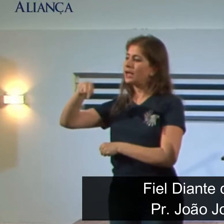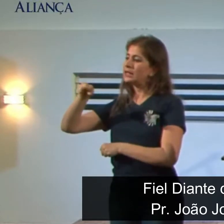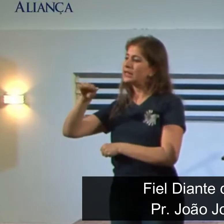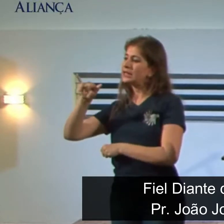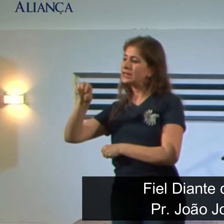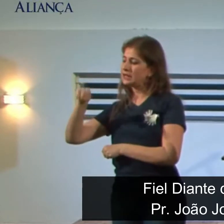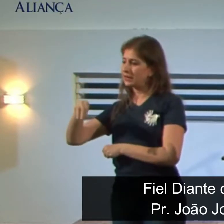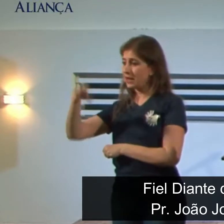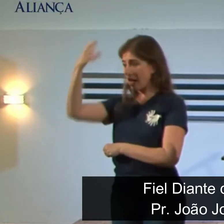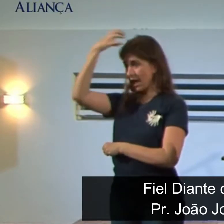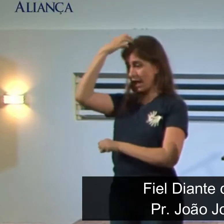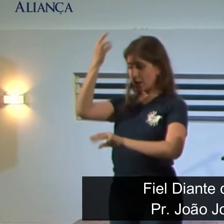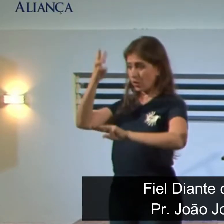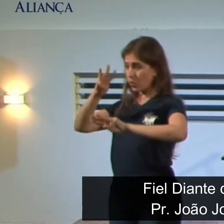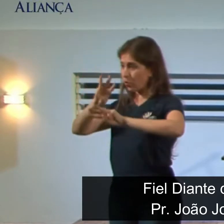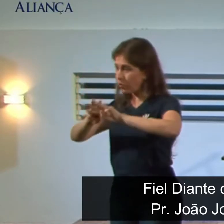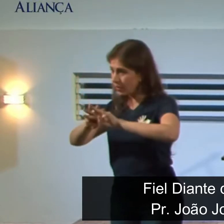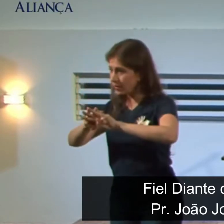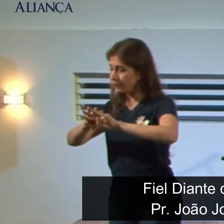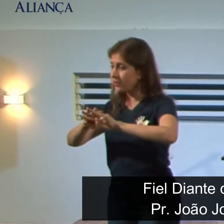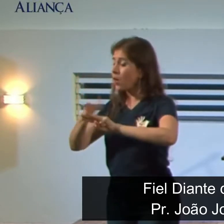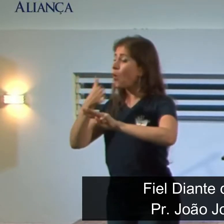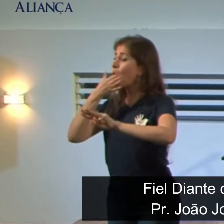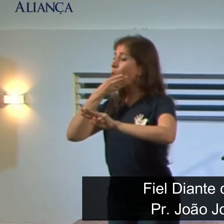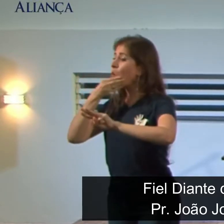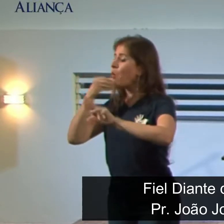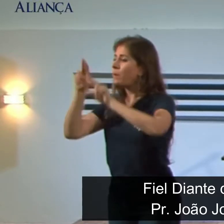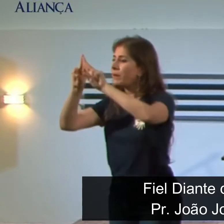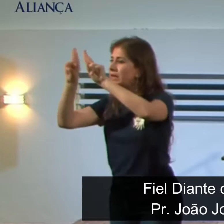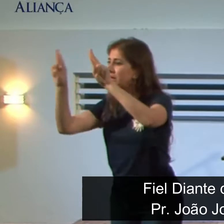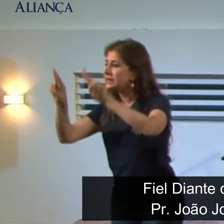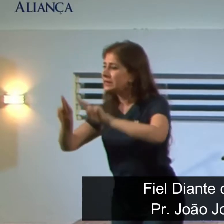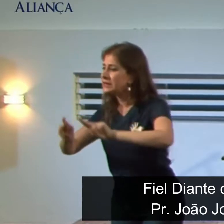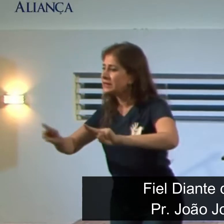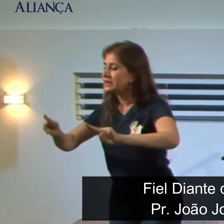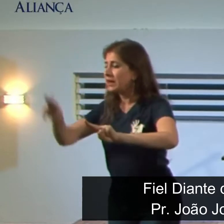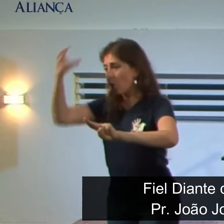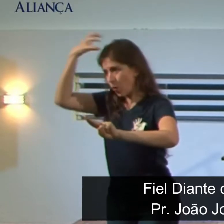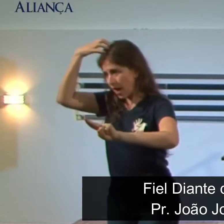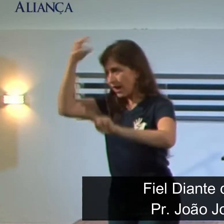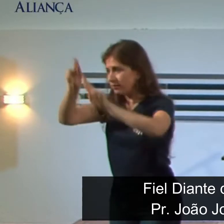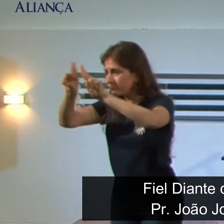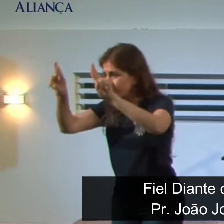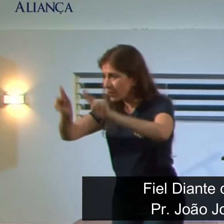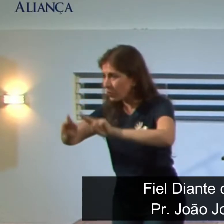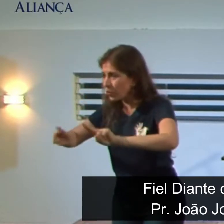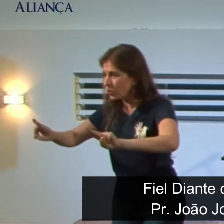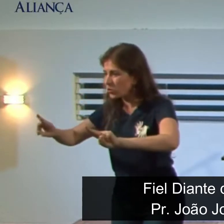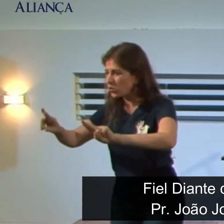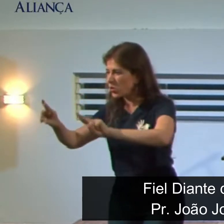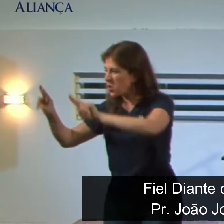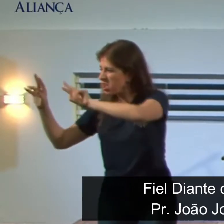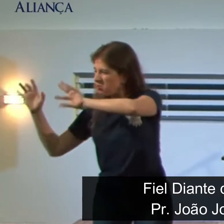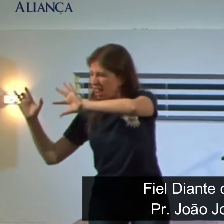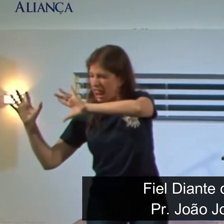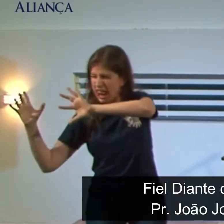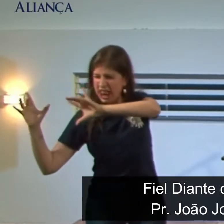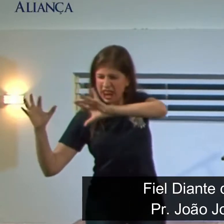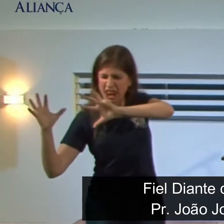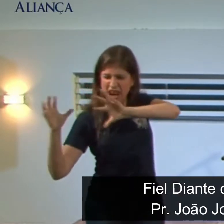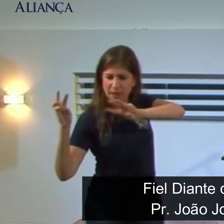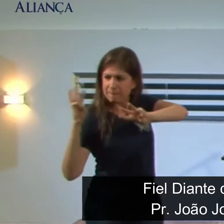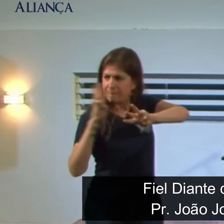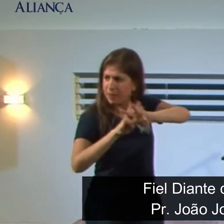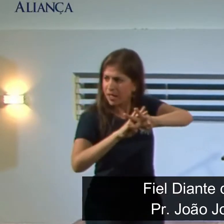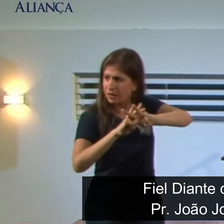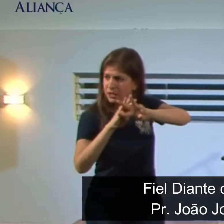Nabucodonosor, rei da Babilônia, veio a Jerusalém e assitiou. E o Senhor entregou Jeoaquim, rei de Judá, nas